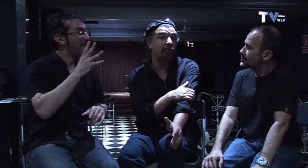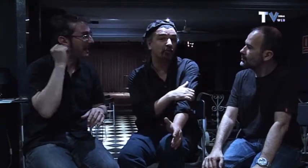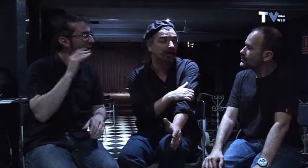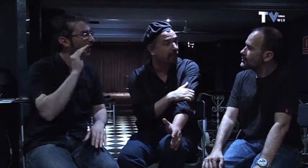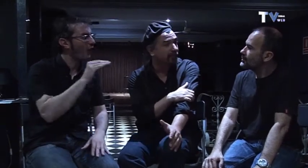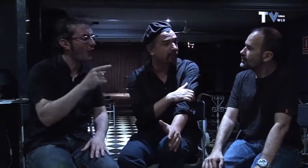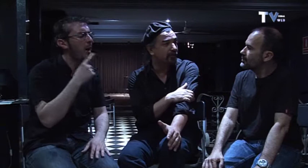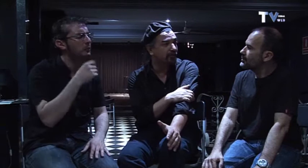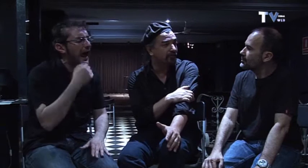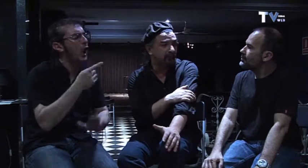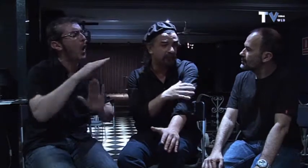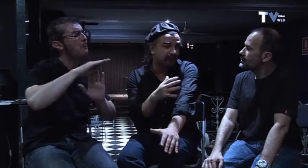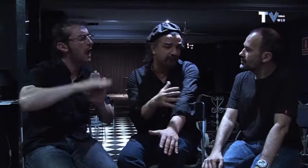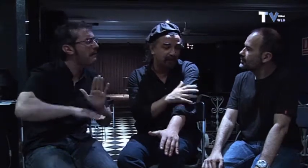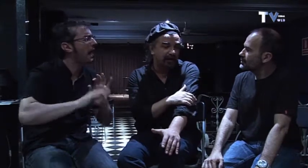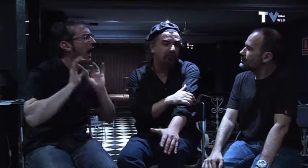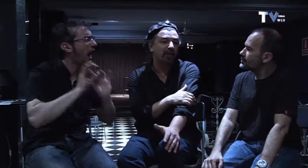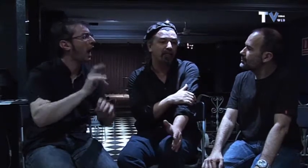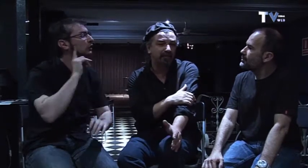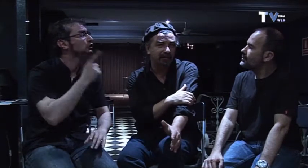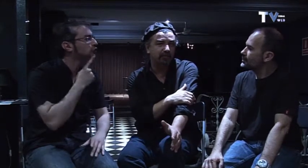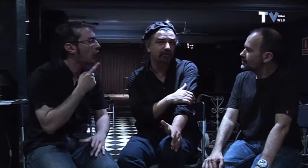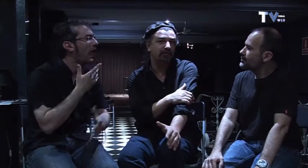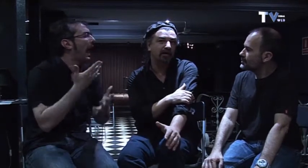programación o algún apartado cultural